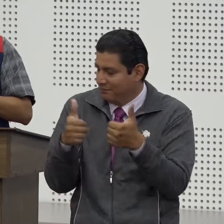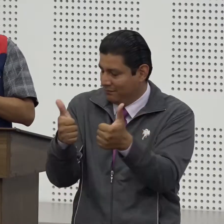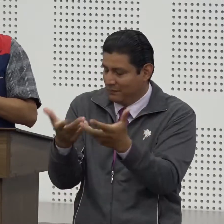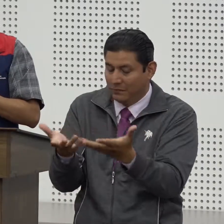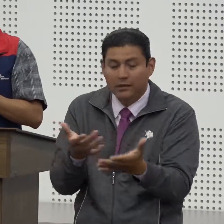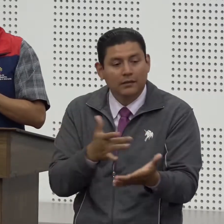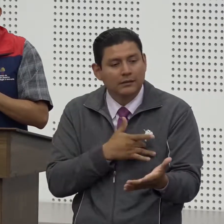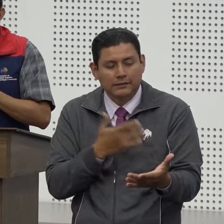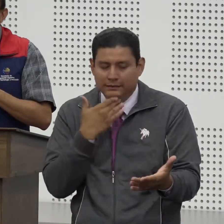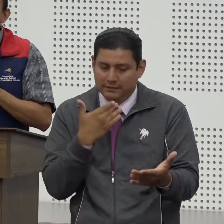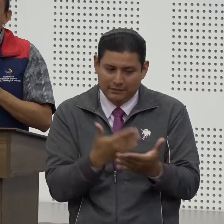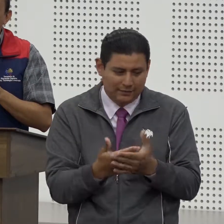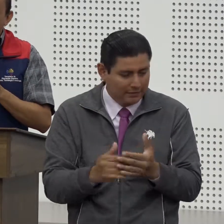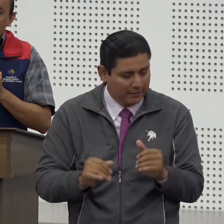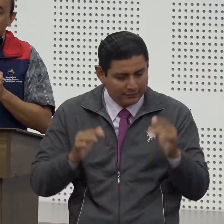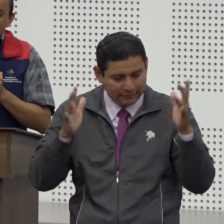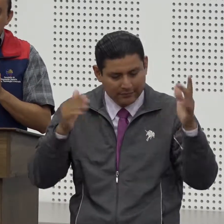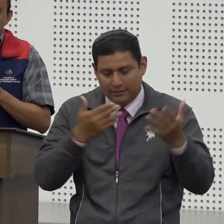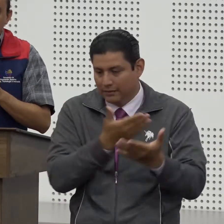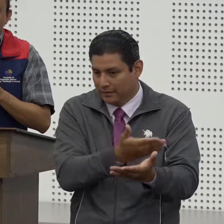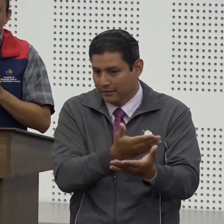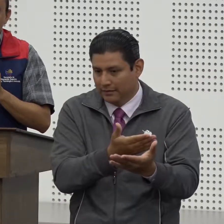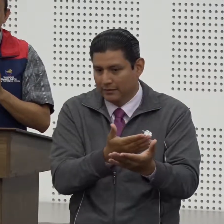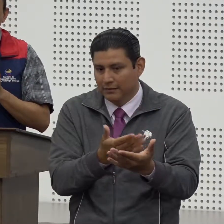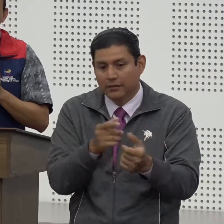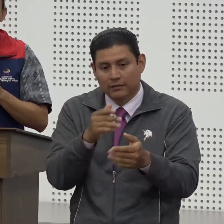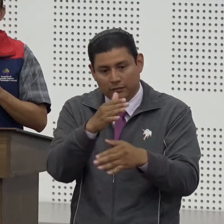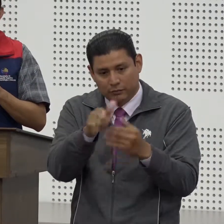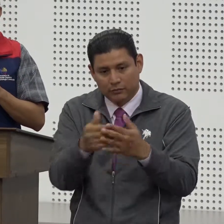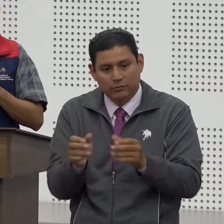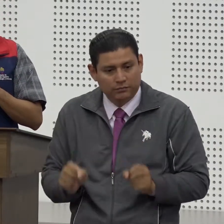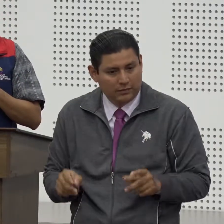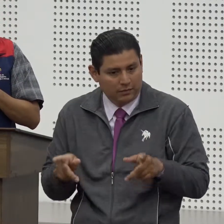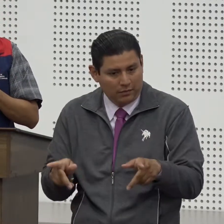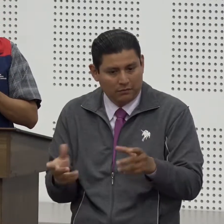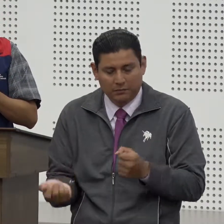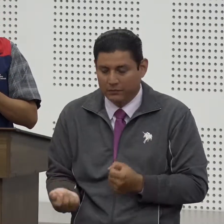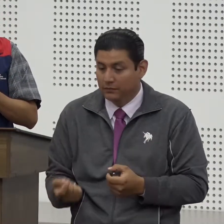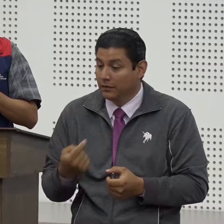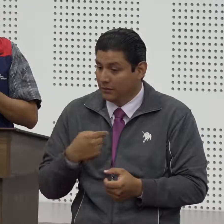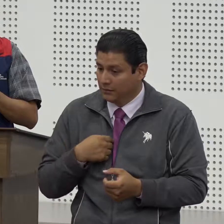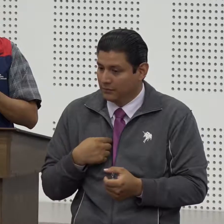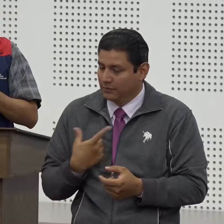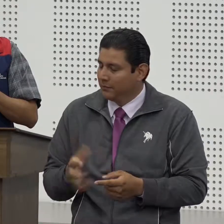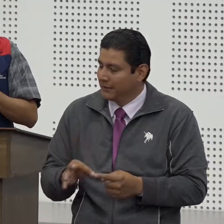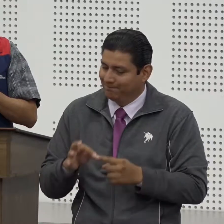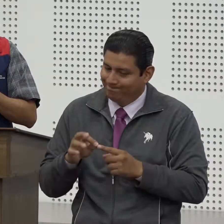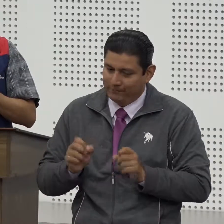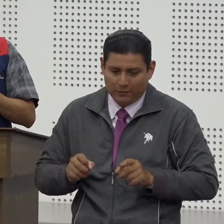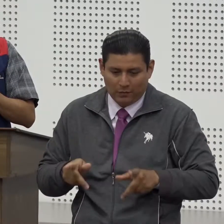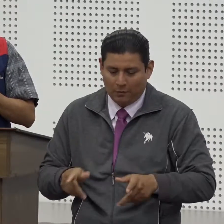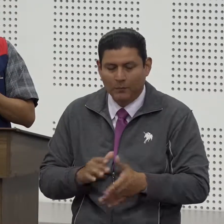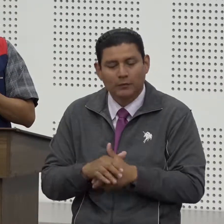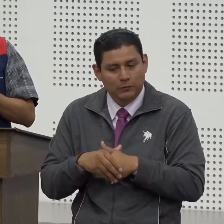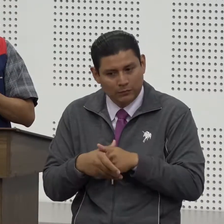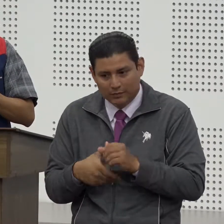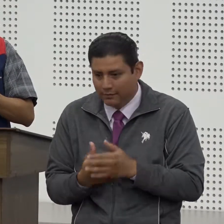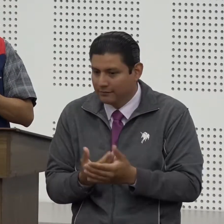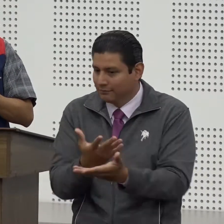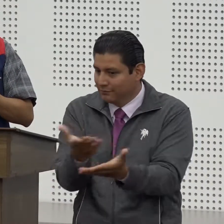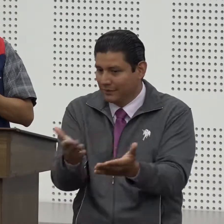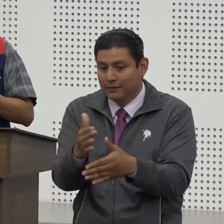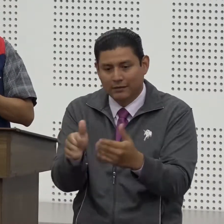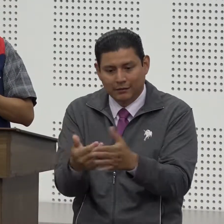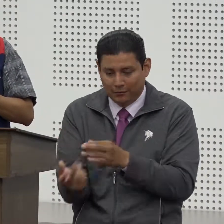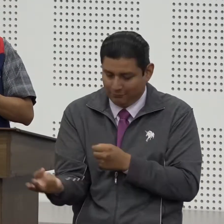agradezco y aplaudo que nos primero que ustedes se den la oportunidad y segundo que nos hayan dado a nosotros ese privilegio de que ustedes sean parte